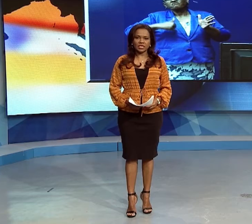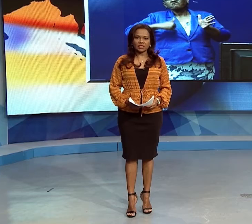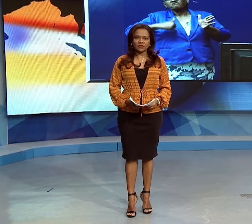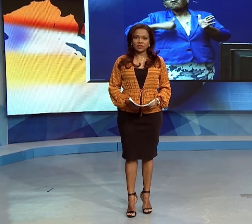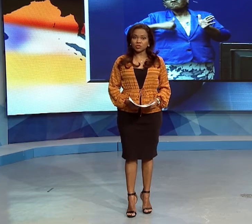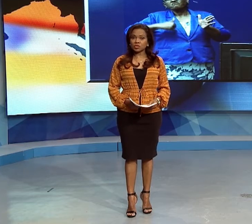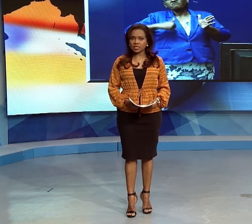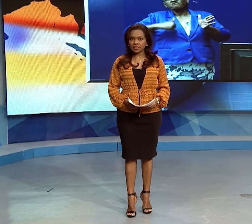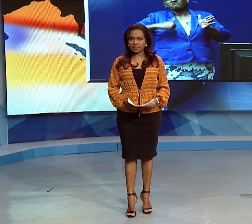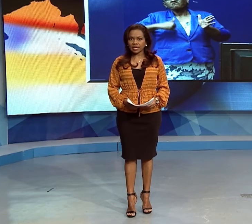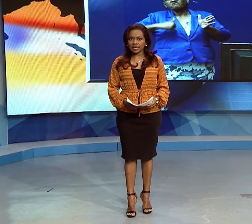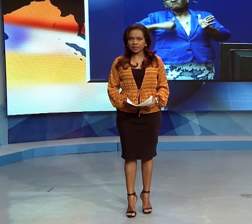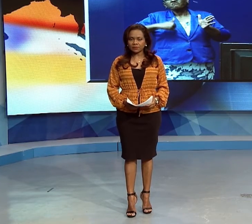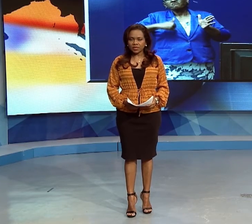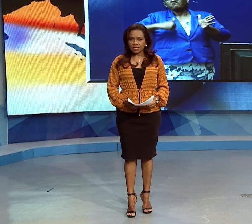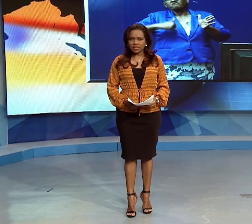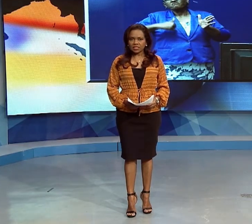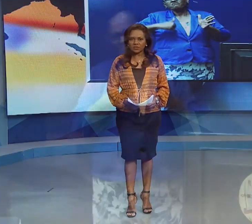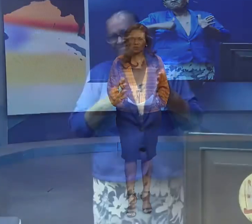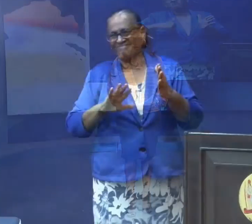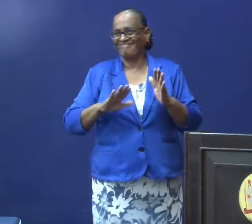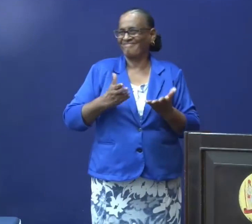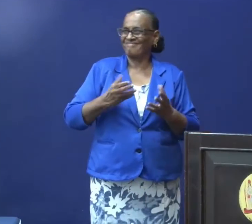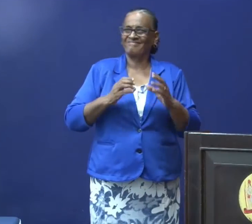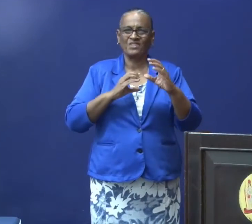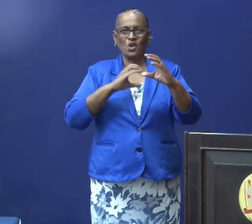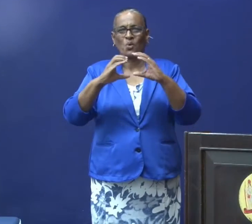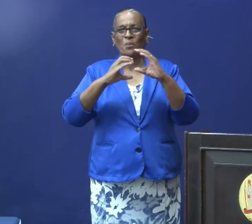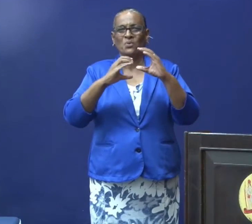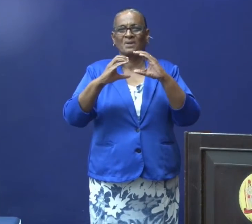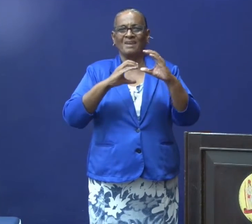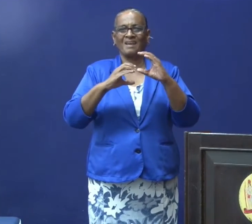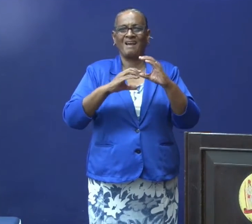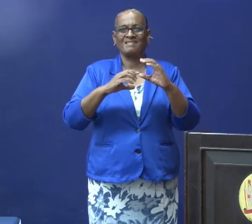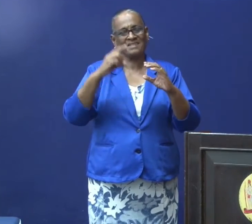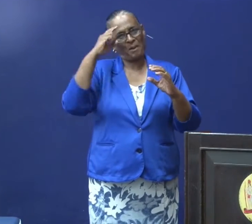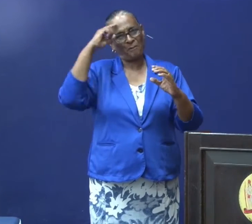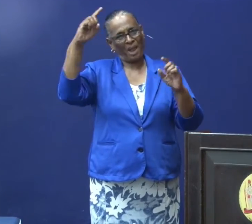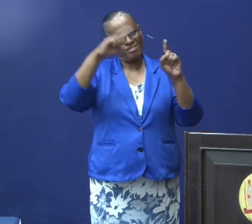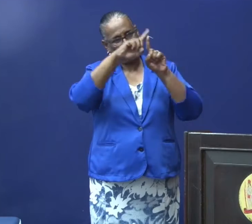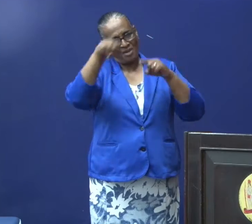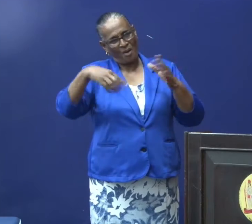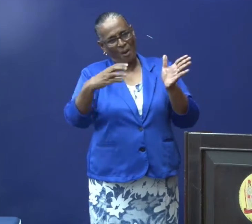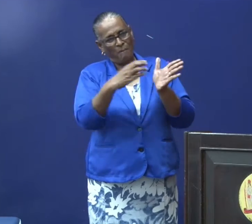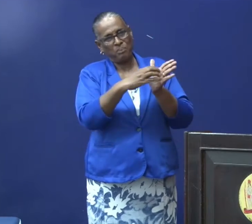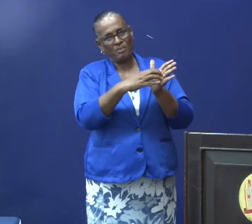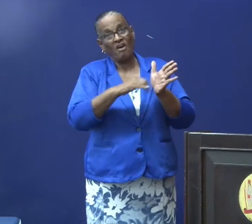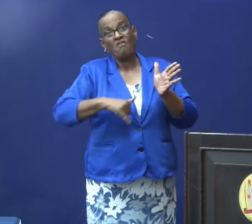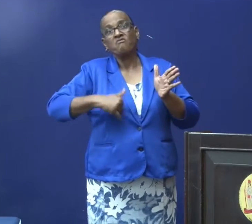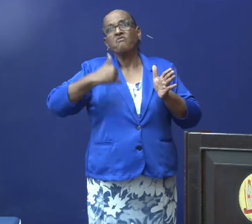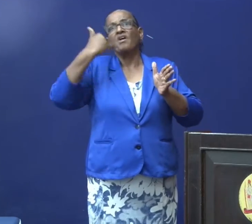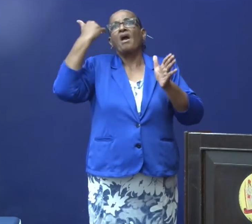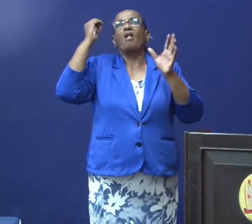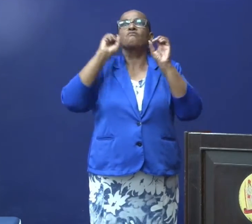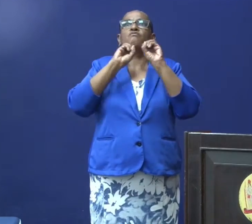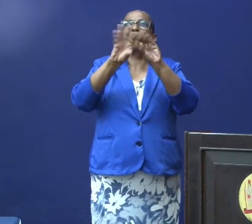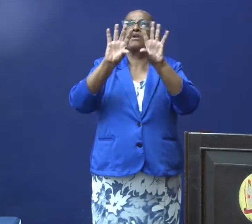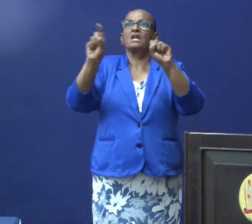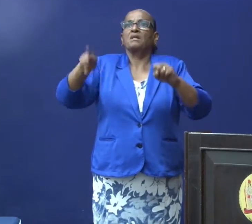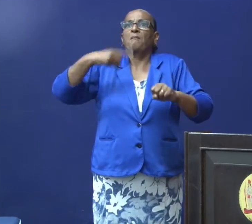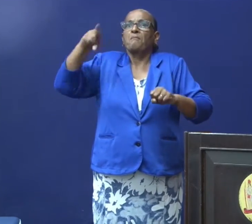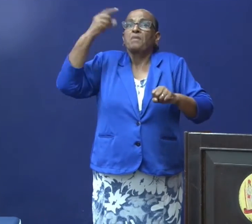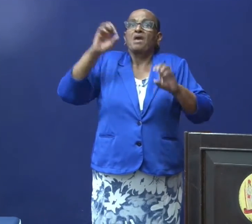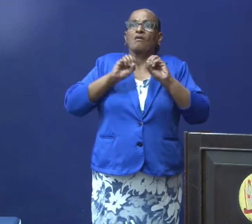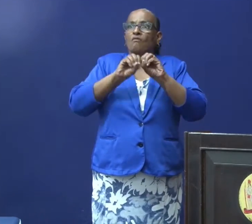het COVID-19 virus tegen te gaan. Deze informatie gaf Jerry Sleijngaard, coördinator van het NCCR, gisteren